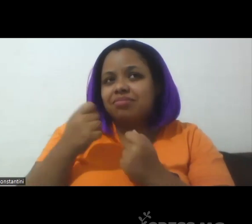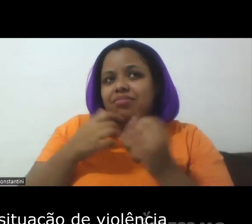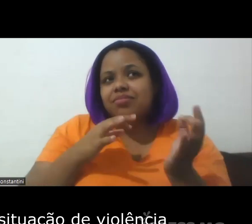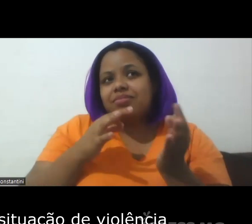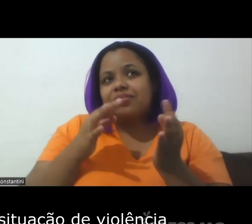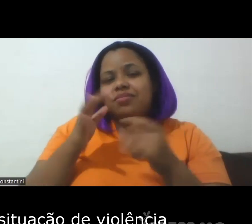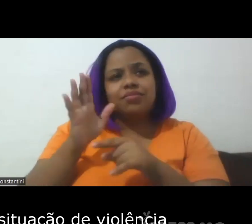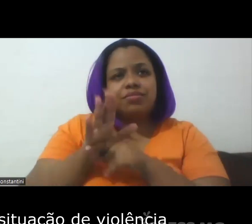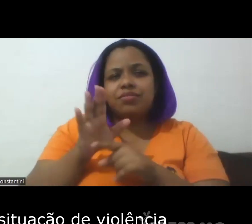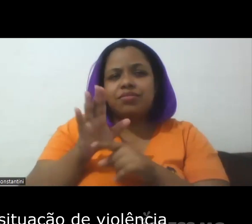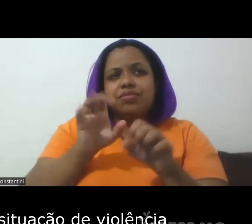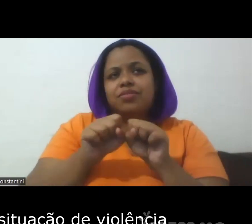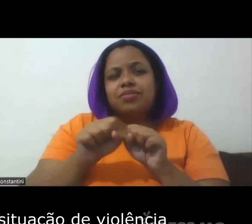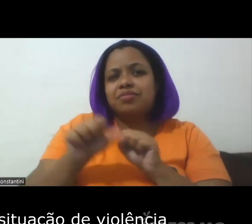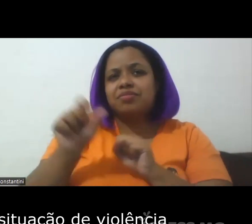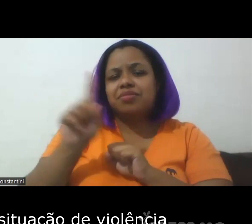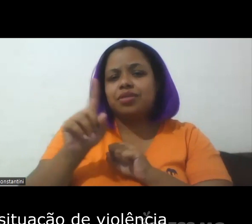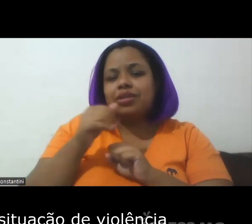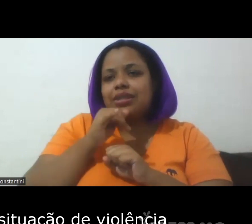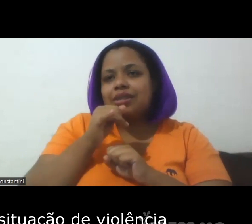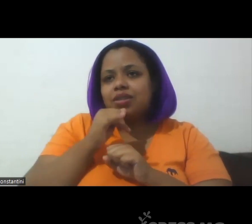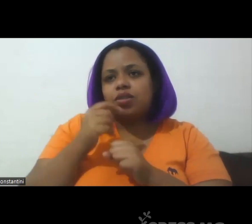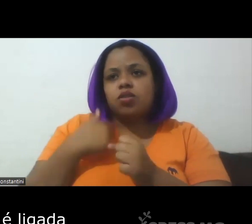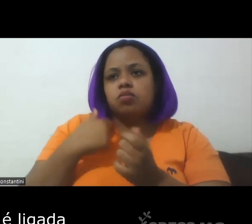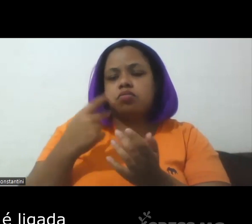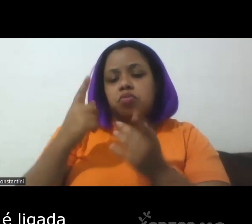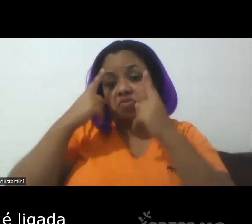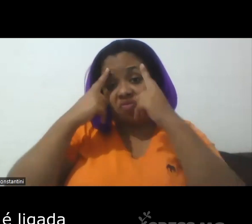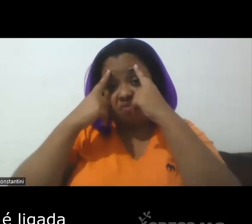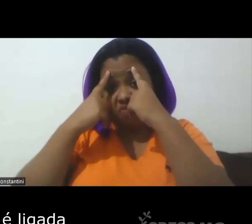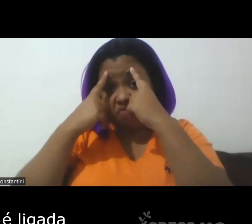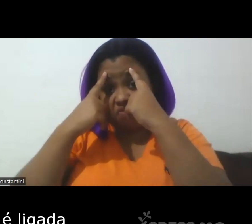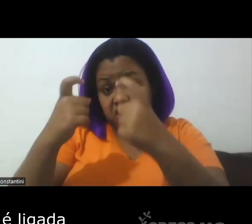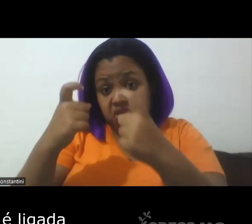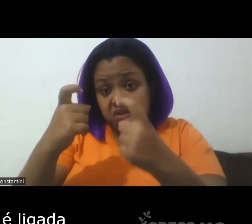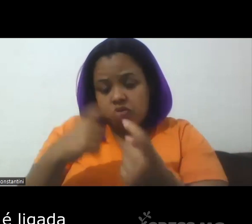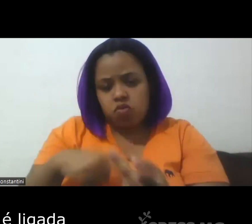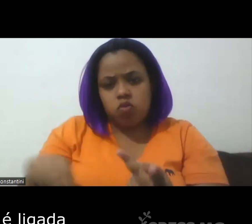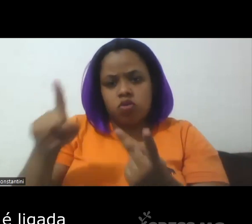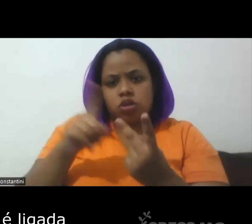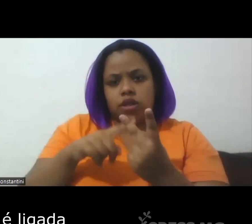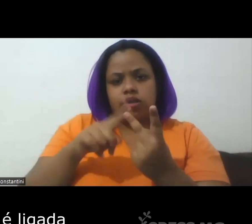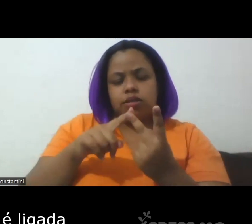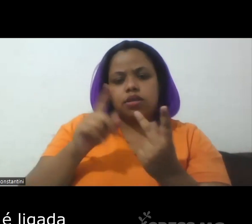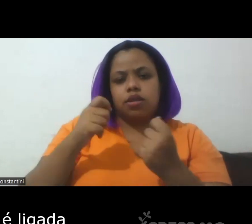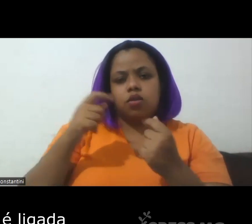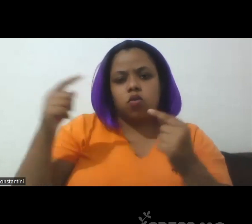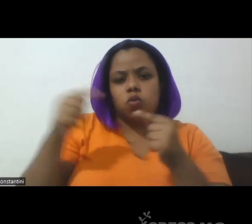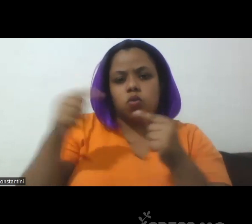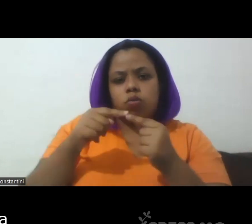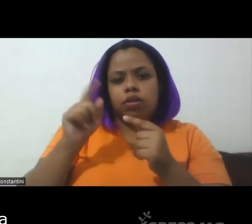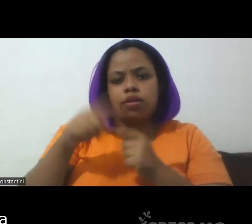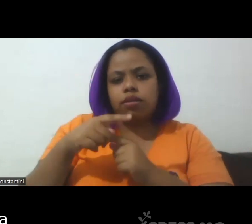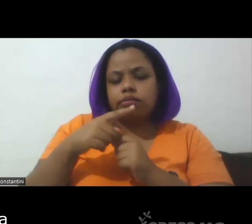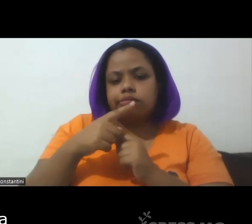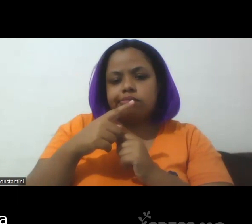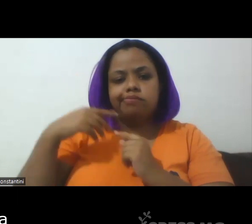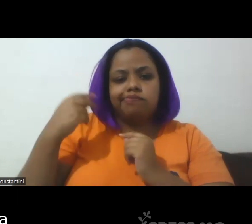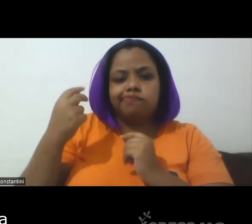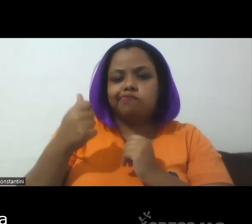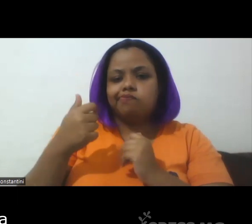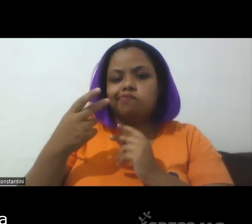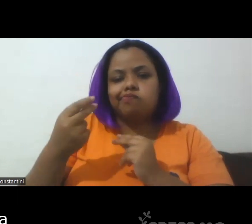né então muitas vezes uma situação de violência uma situação é ligada né a